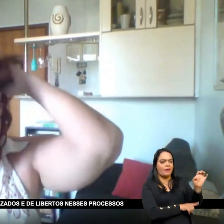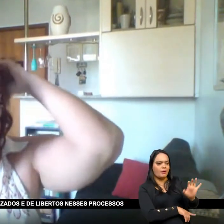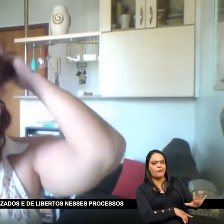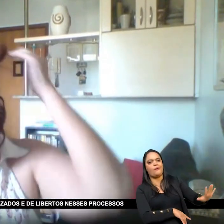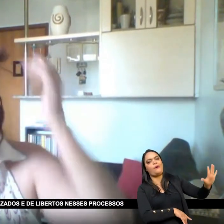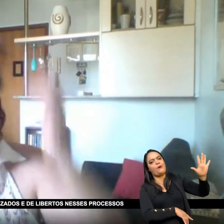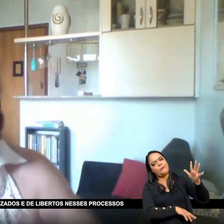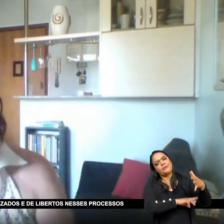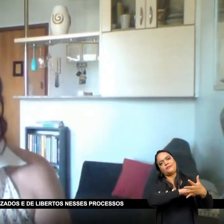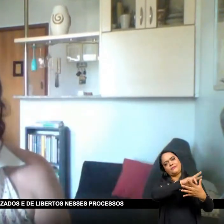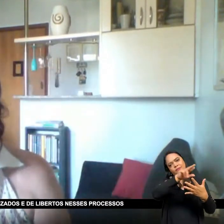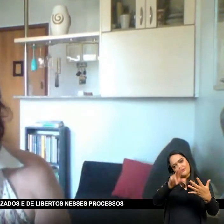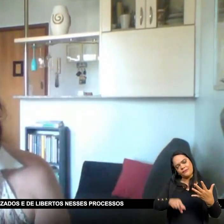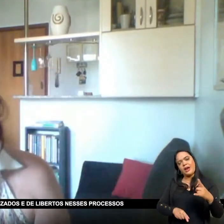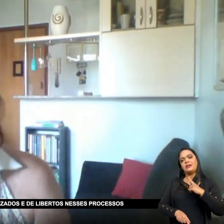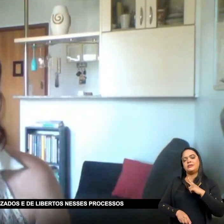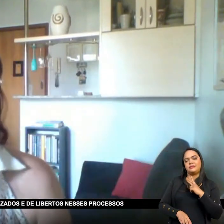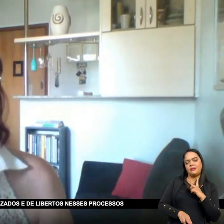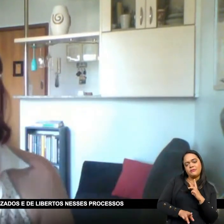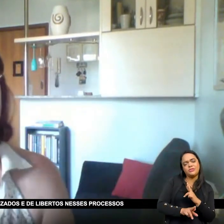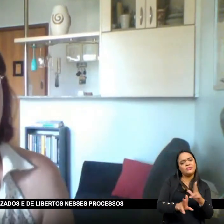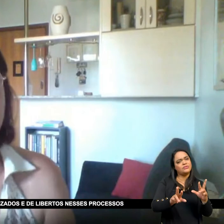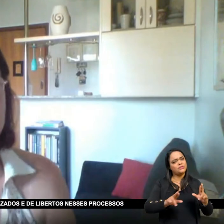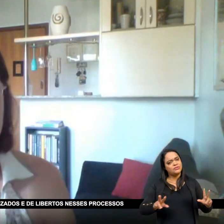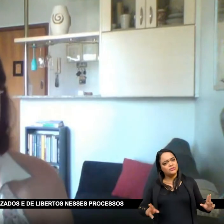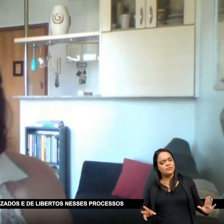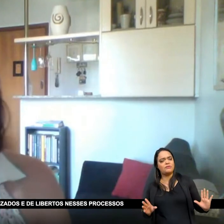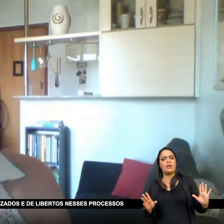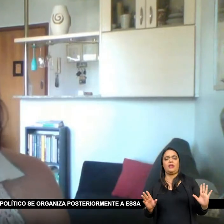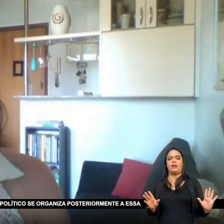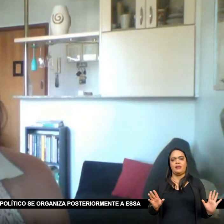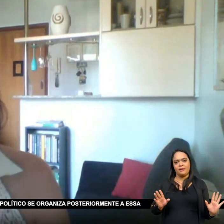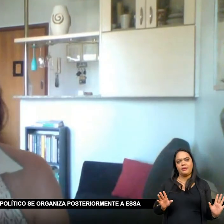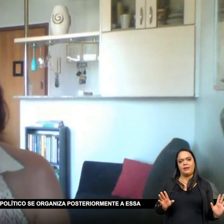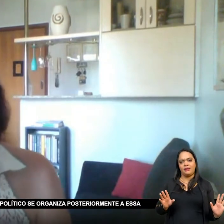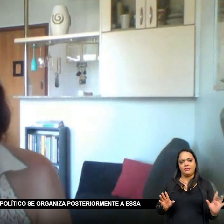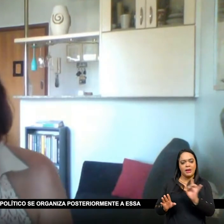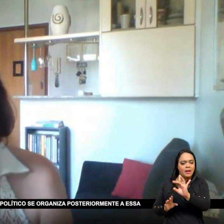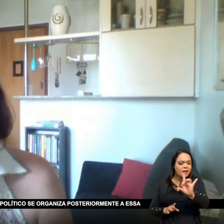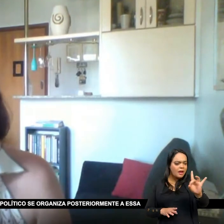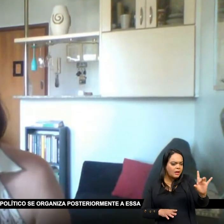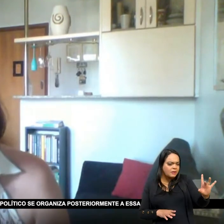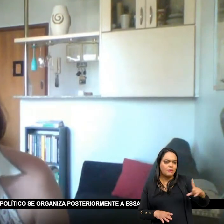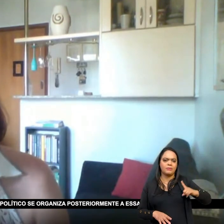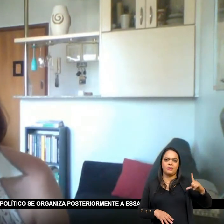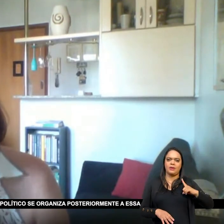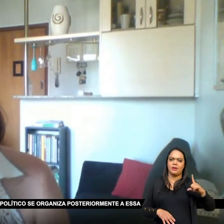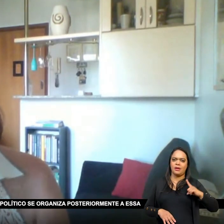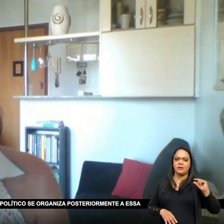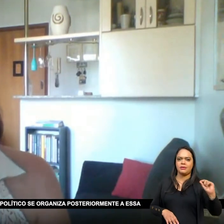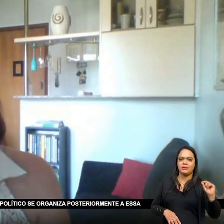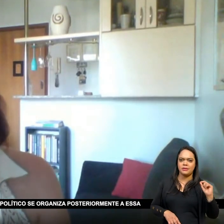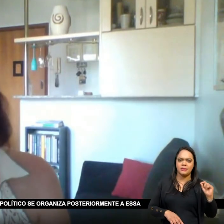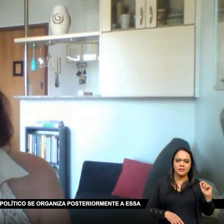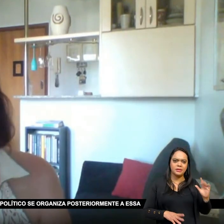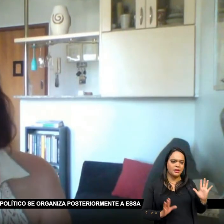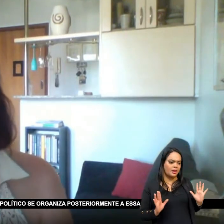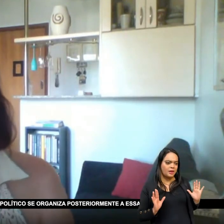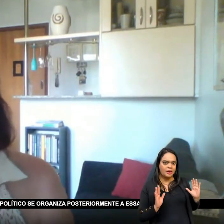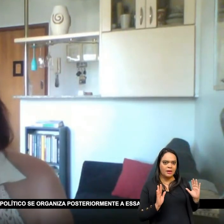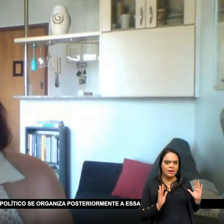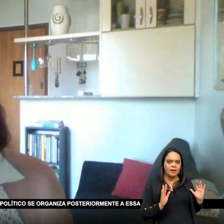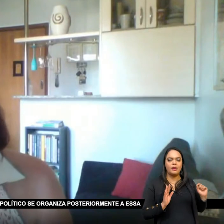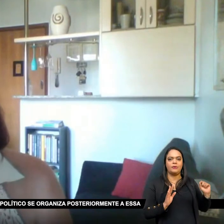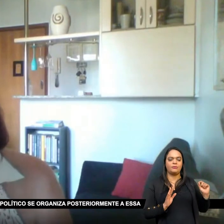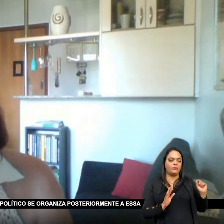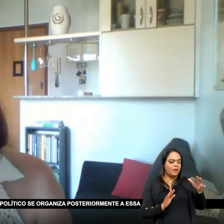participação Dessa massa De escravizados E de libertos Nesses processos Revolucionários E na questão Da forma Como o